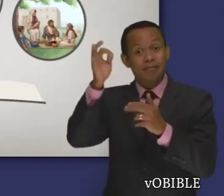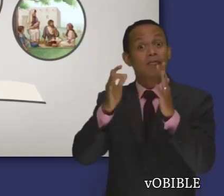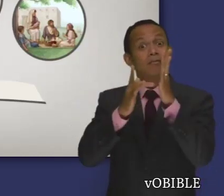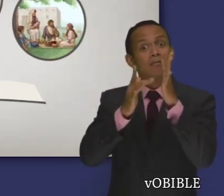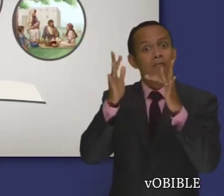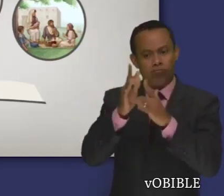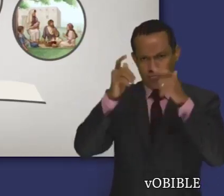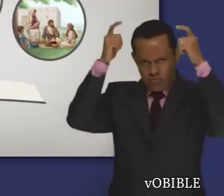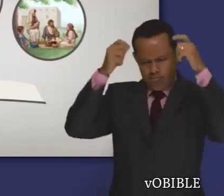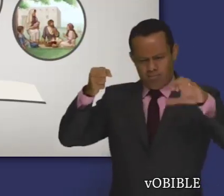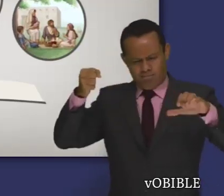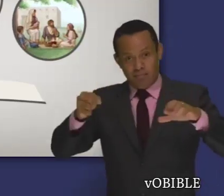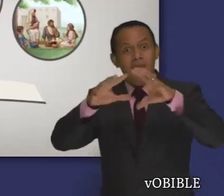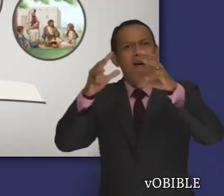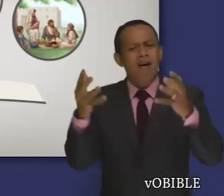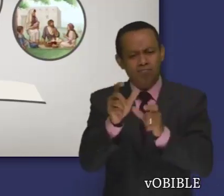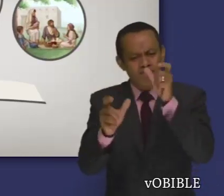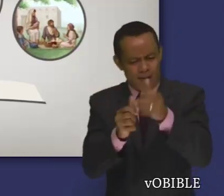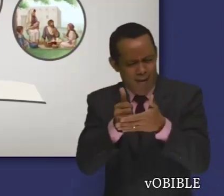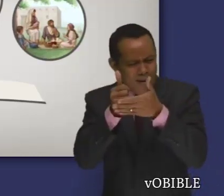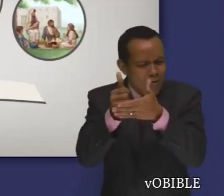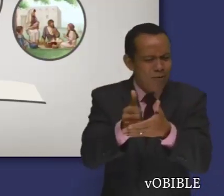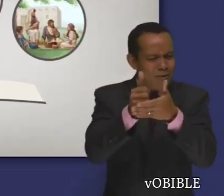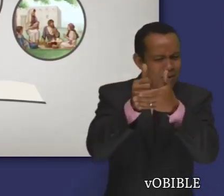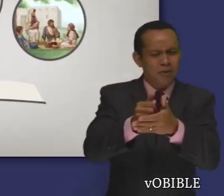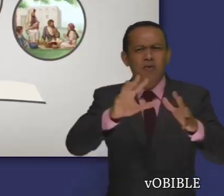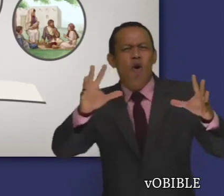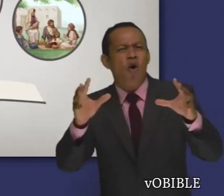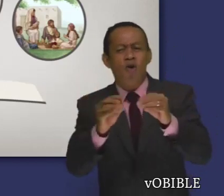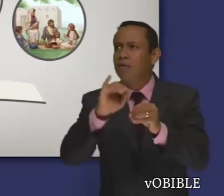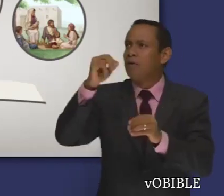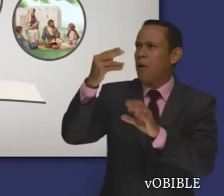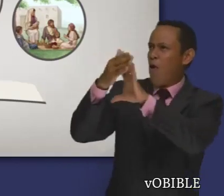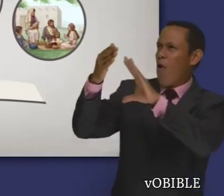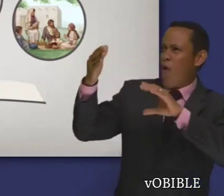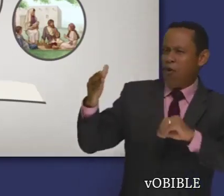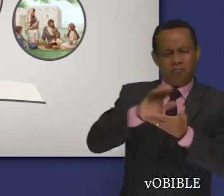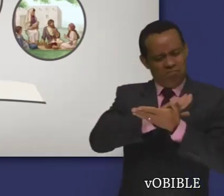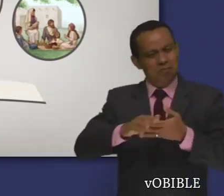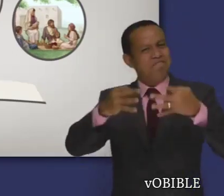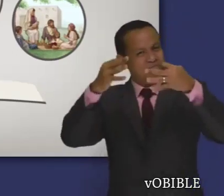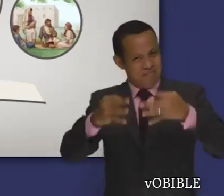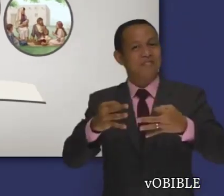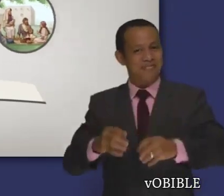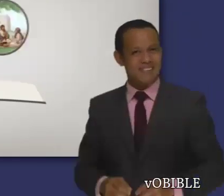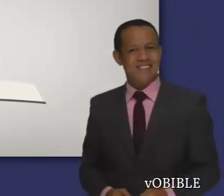santidad de Jehová cuando la gobierne su hijo, el gran sumo sacerdote y rey del reino de Dios.